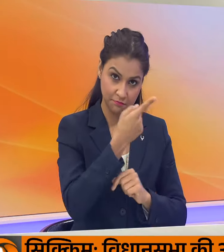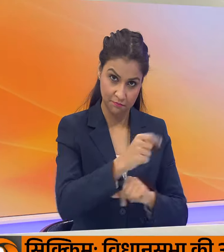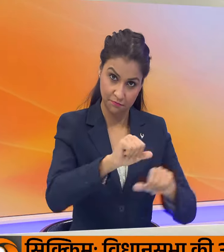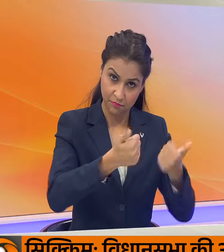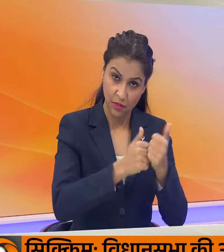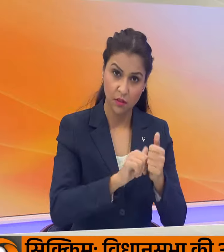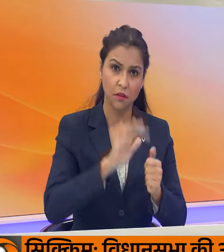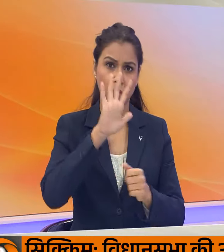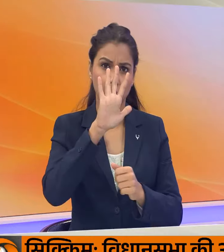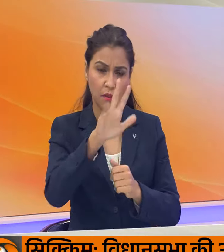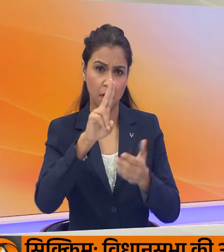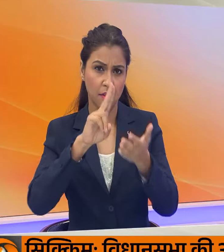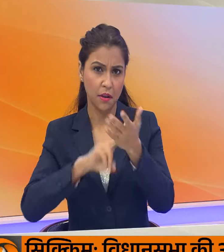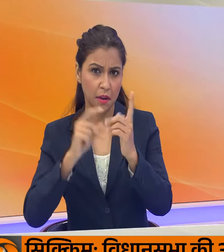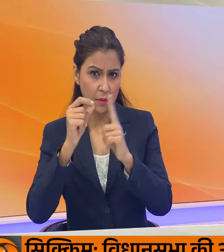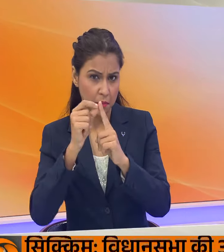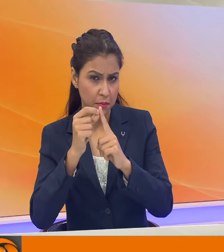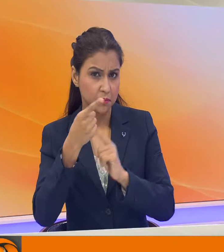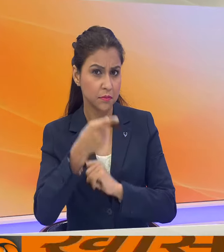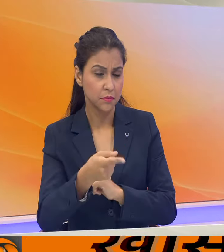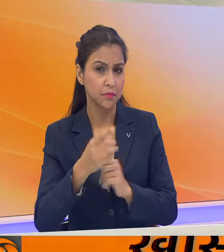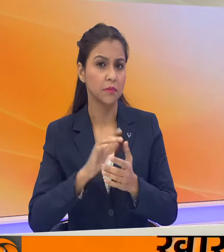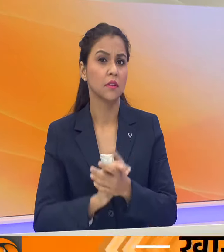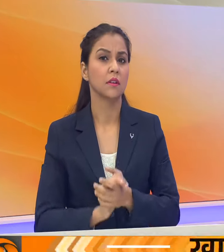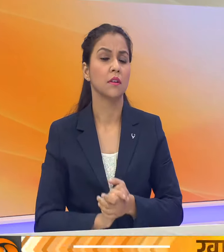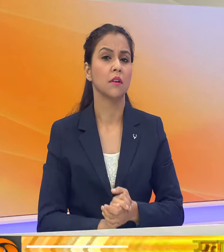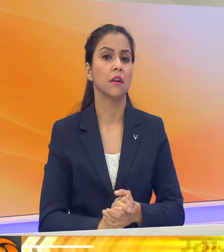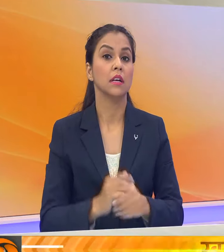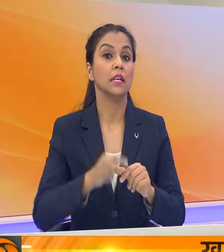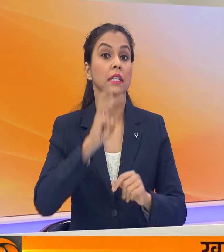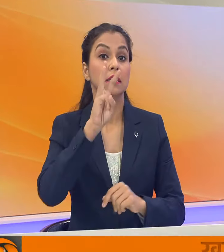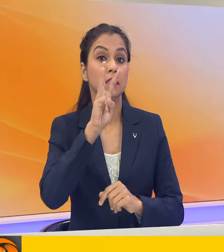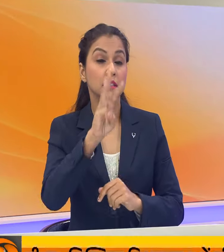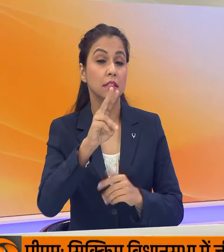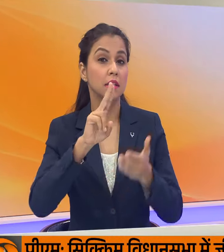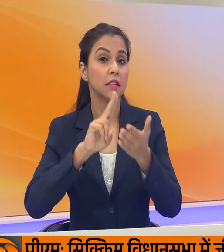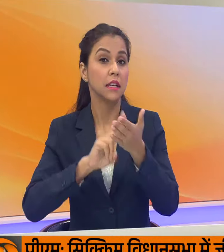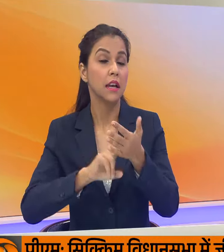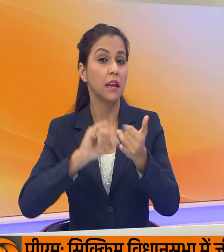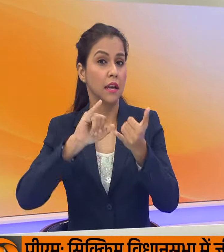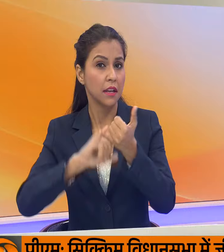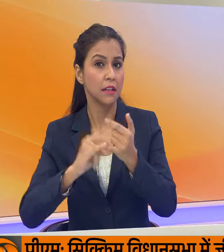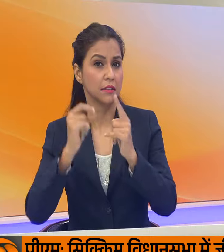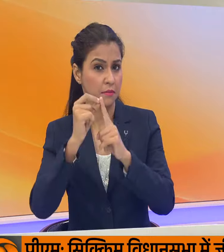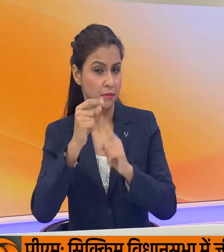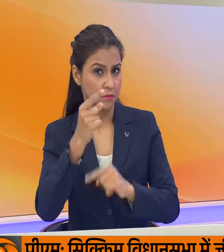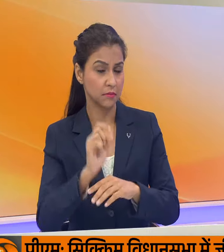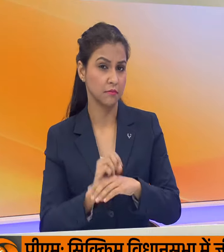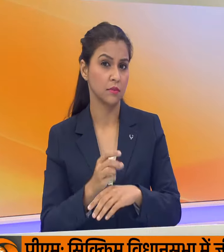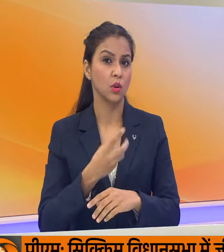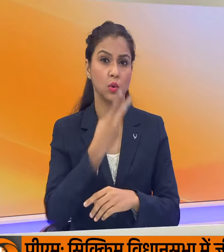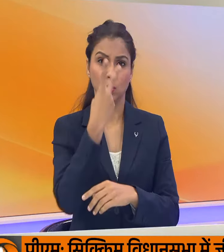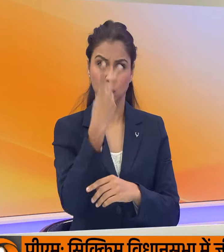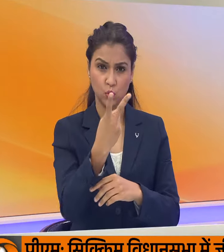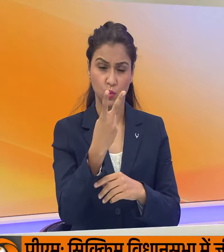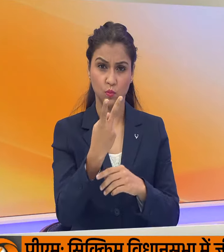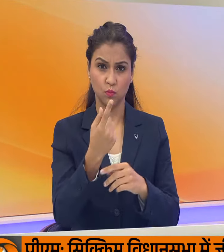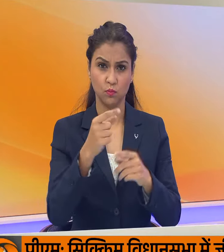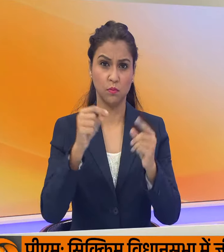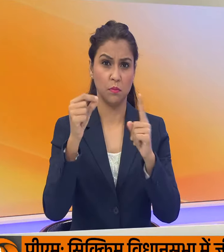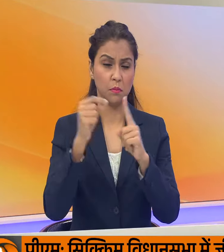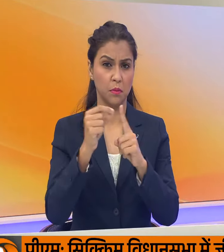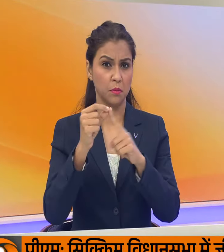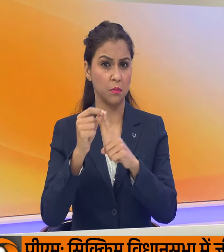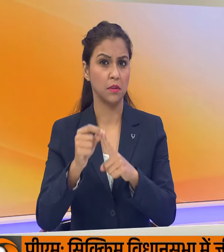उसमें से नैशनल पीपल्स पार्टी त्री नेशनल कॉंग्रेस पार्टी, टू सीट्स पीपल्स